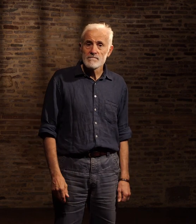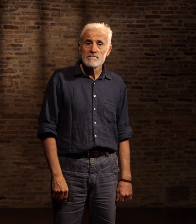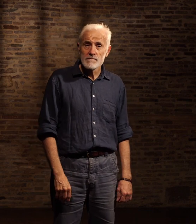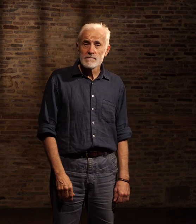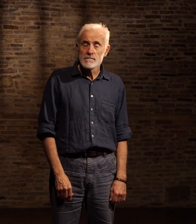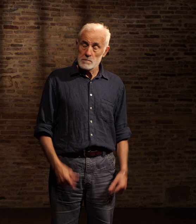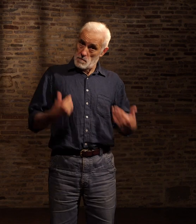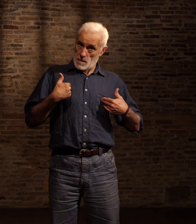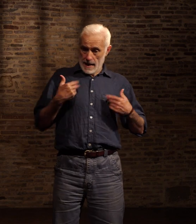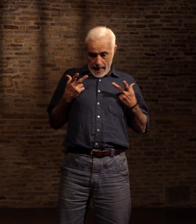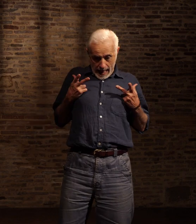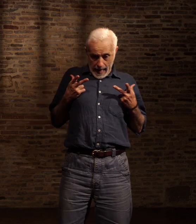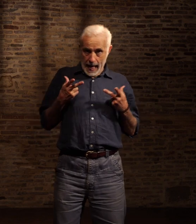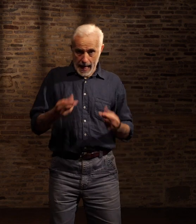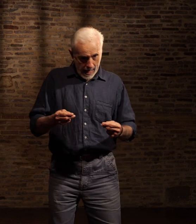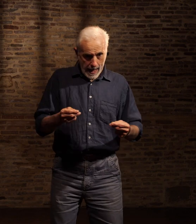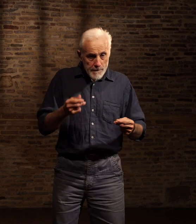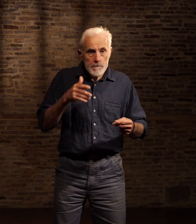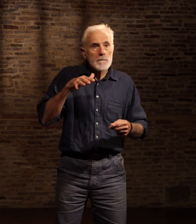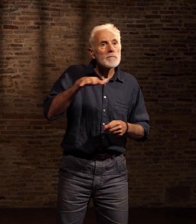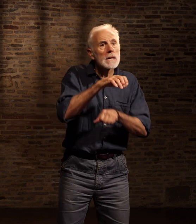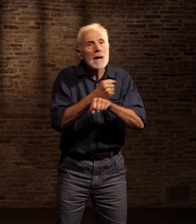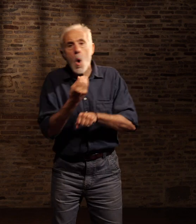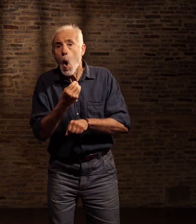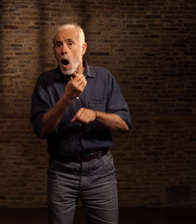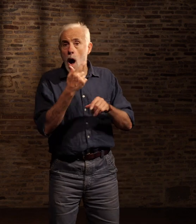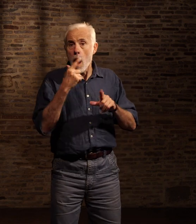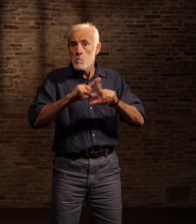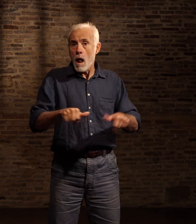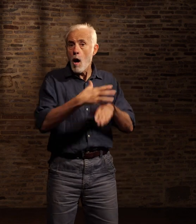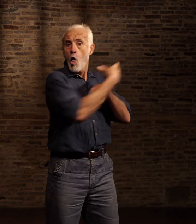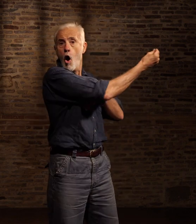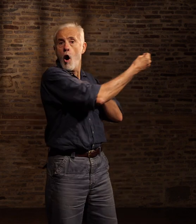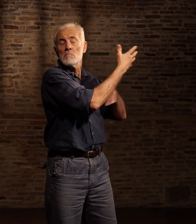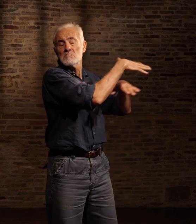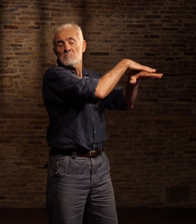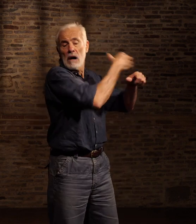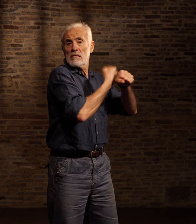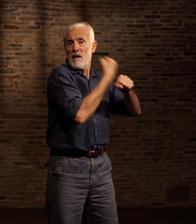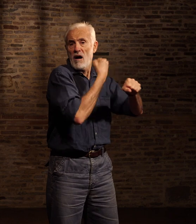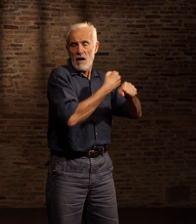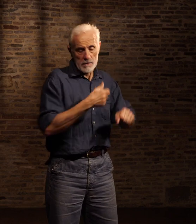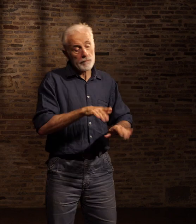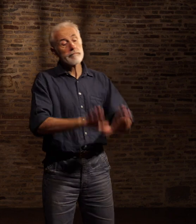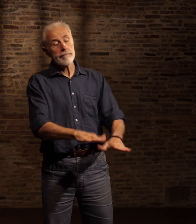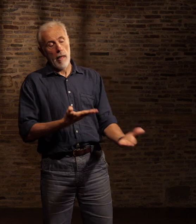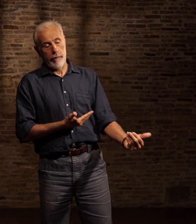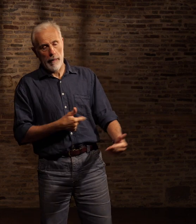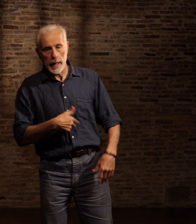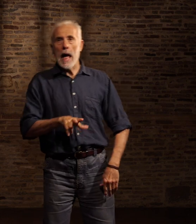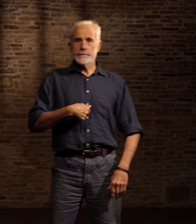A mon arrivée Les autres détenus étaient en train de travailler à'extérieur On m dit de rester dans l'enceinte du camp En attendant leur retour